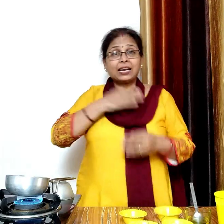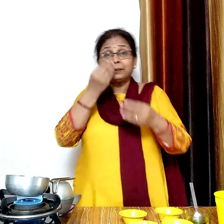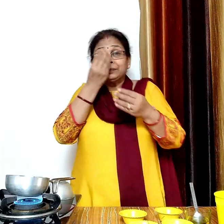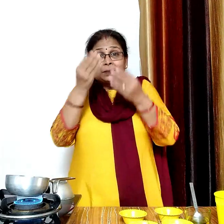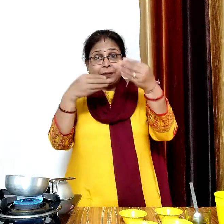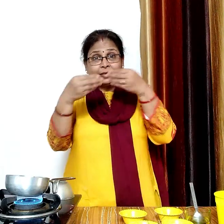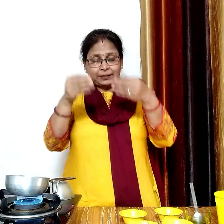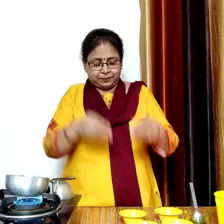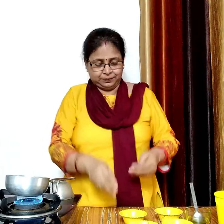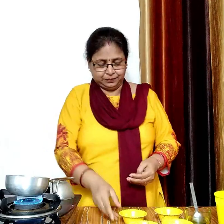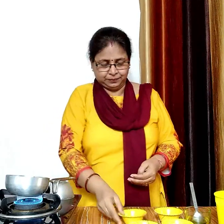साथ से आठ करी पत्ता